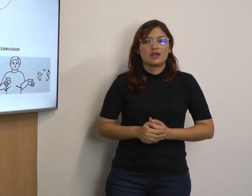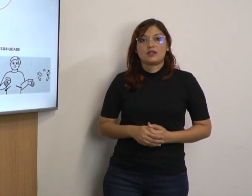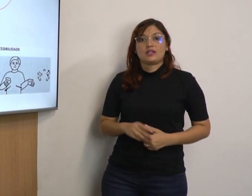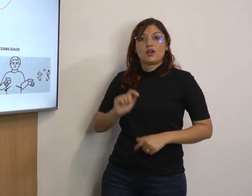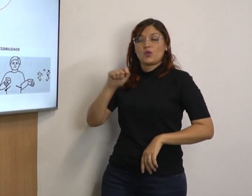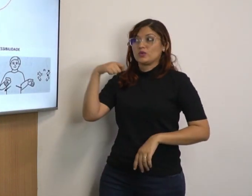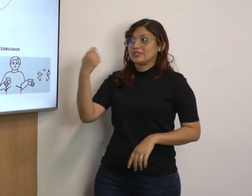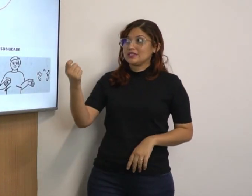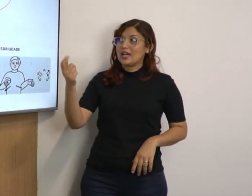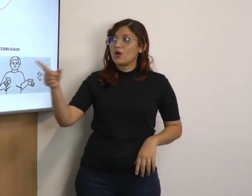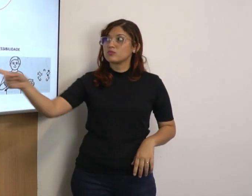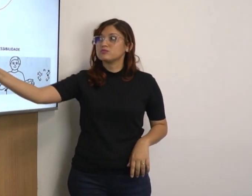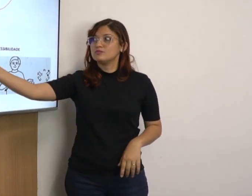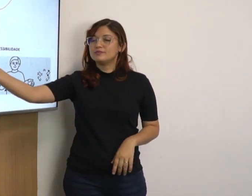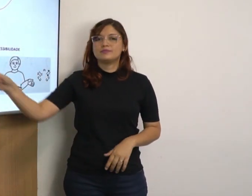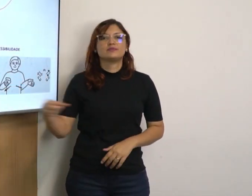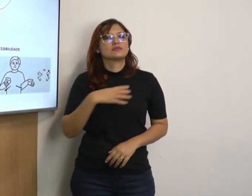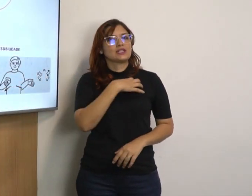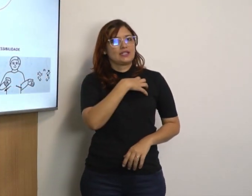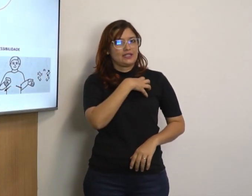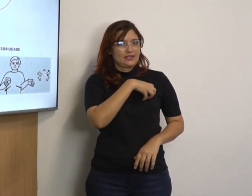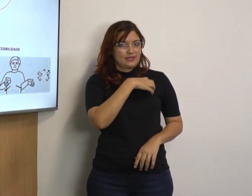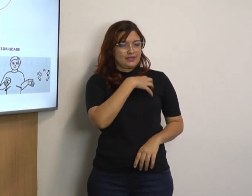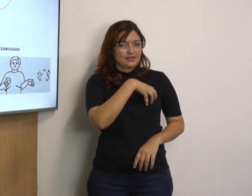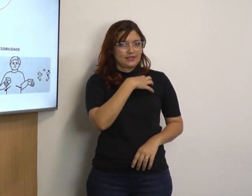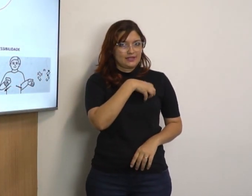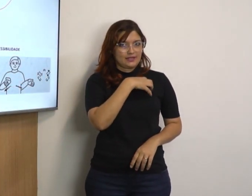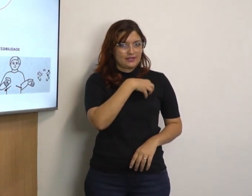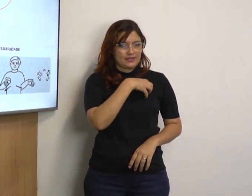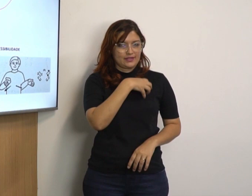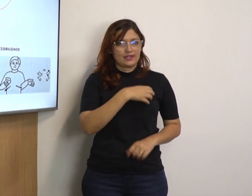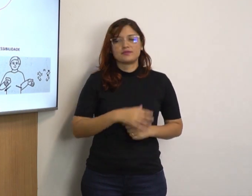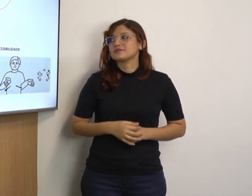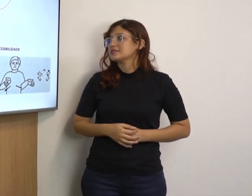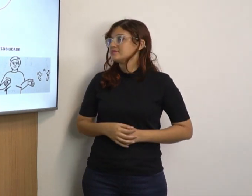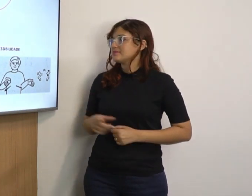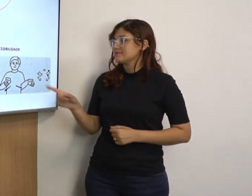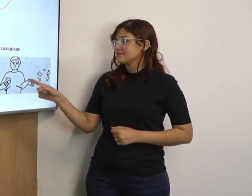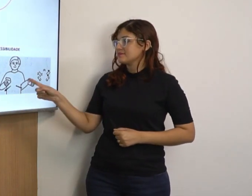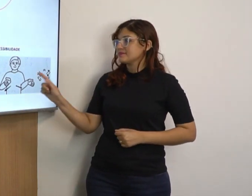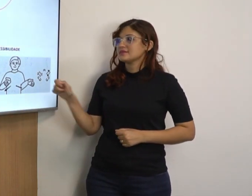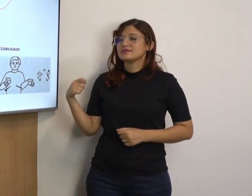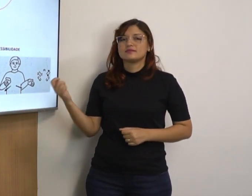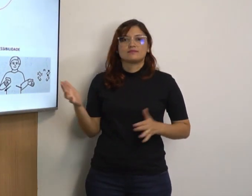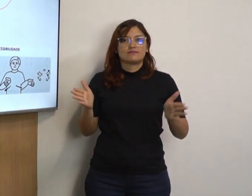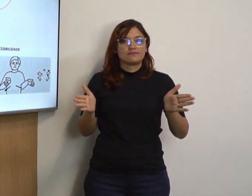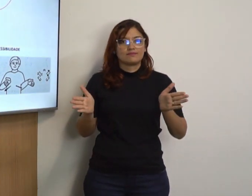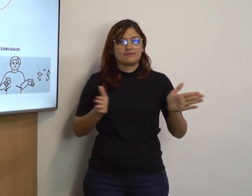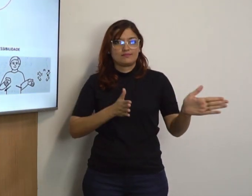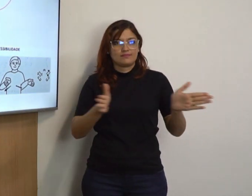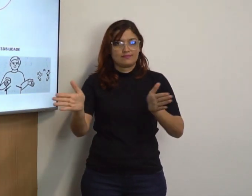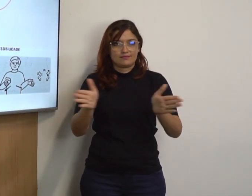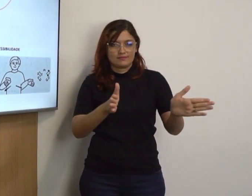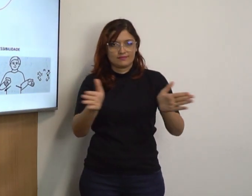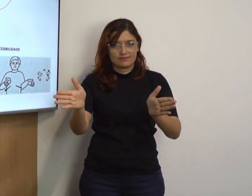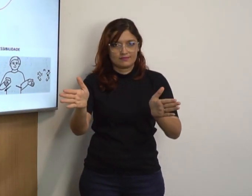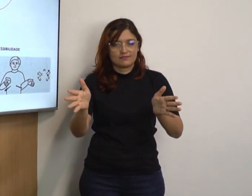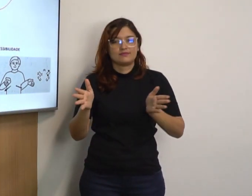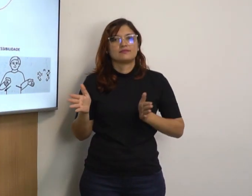Então, sinal de IEF Sertão, o sinal de acessibilidade.